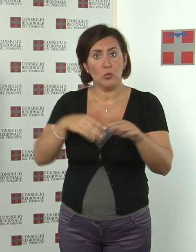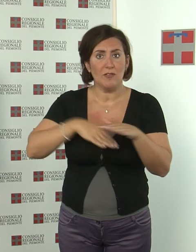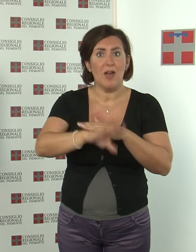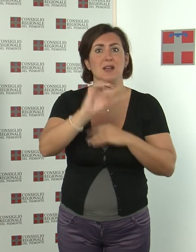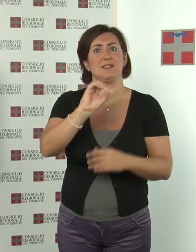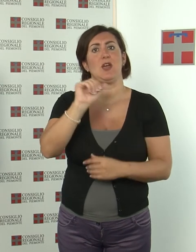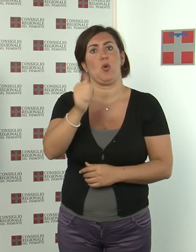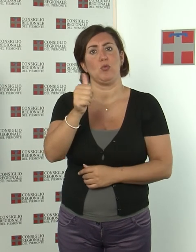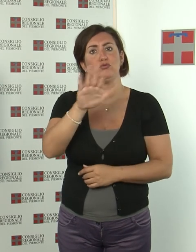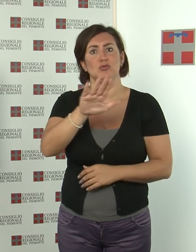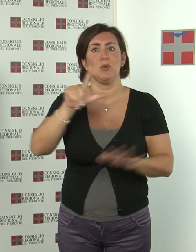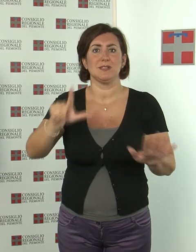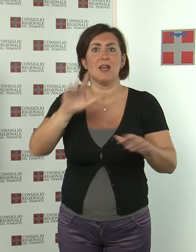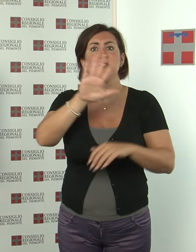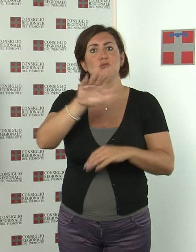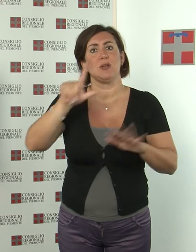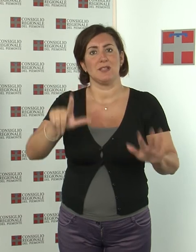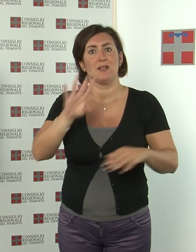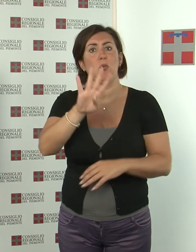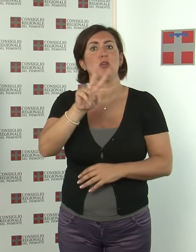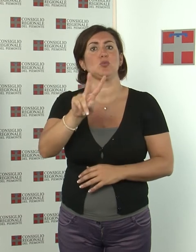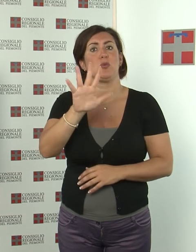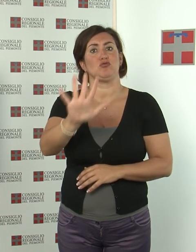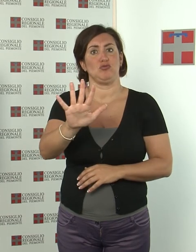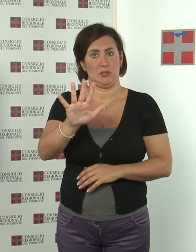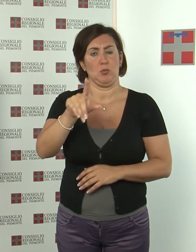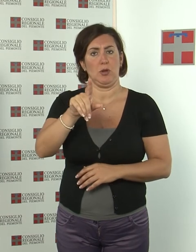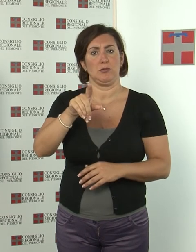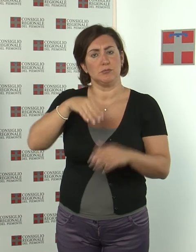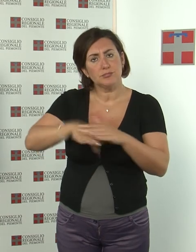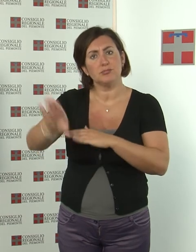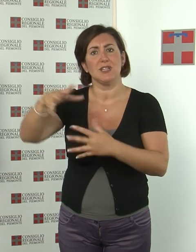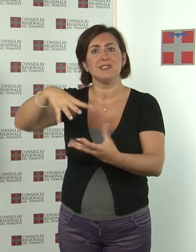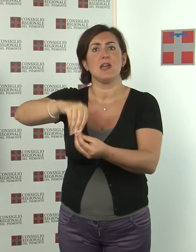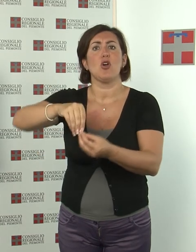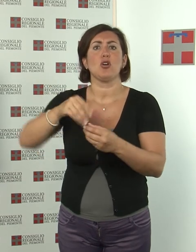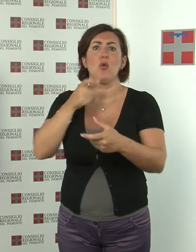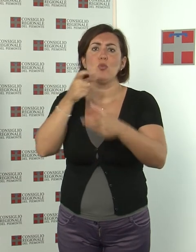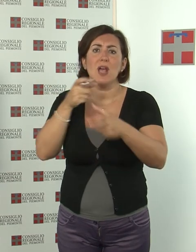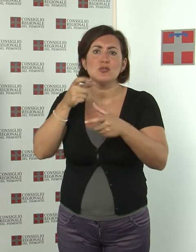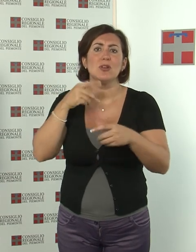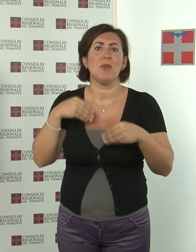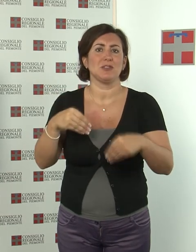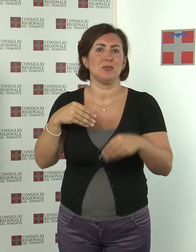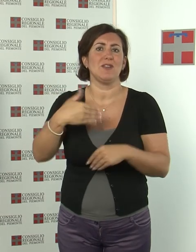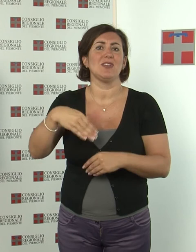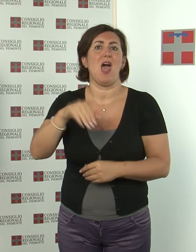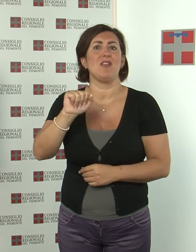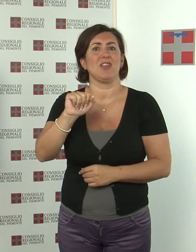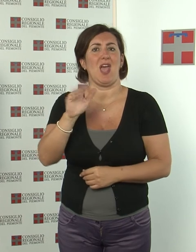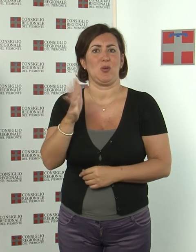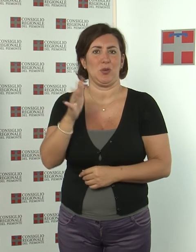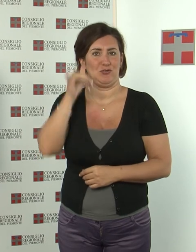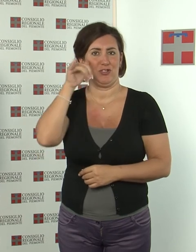57 425 al settore comunicazione e partecipazione via Alfieri 15 Torino. La